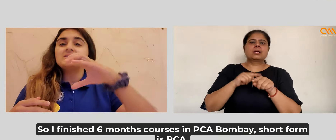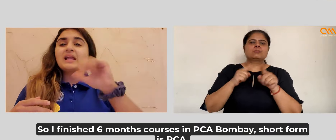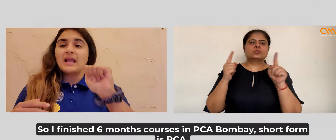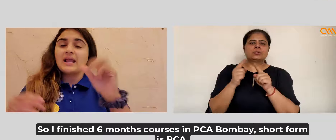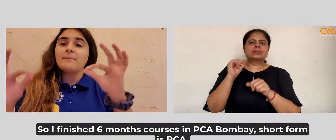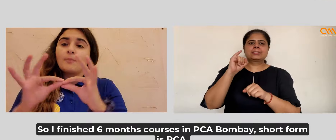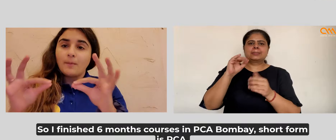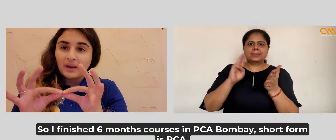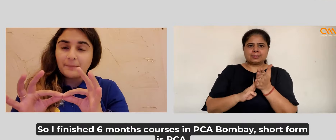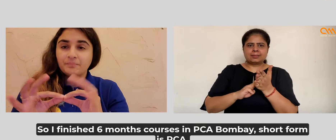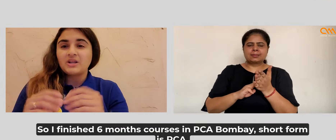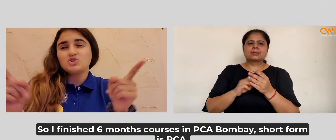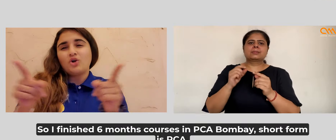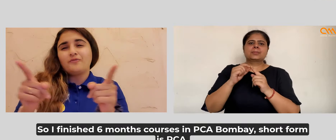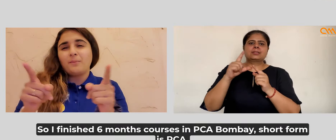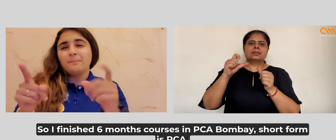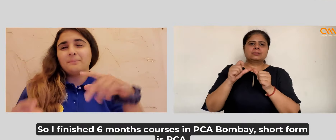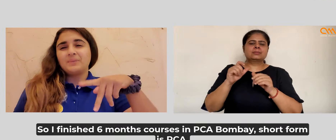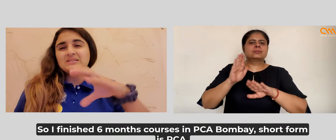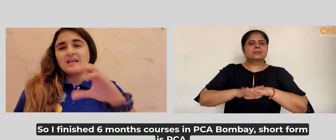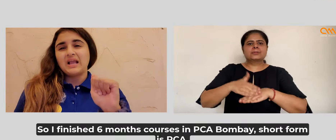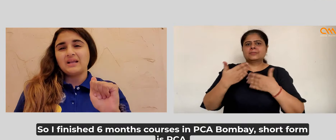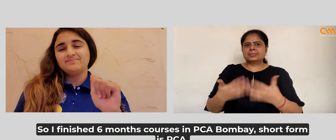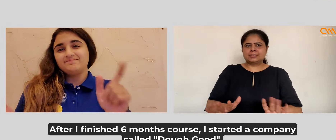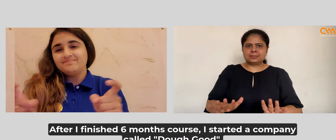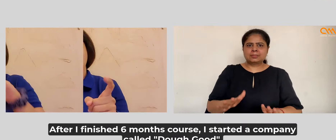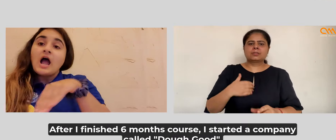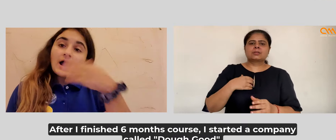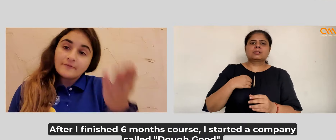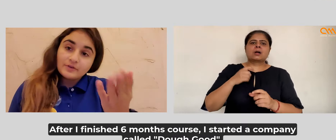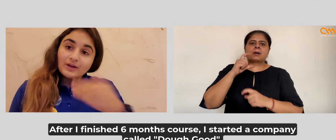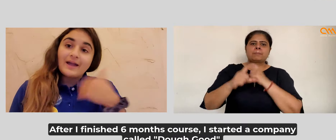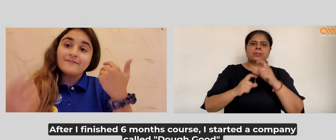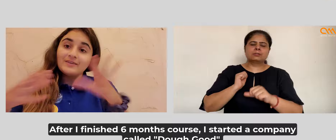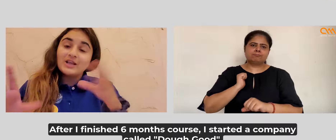का PCA कोस किया है बॉम्बे से।